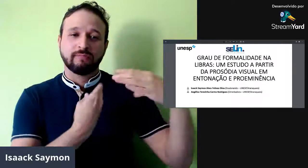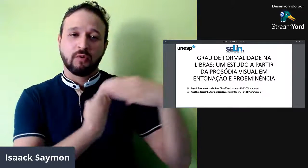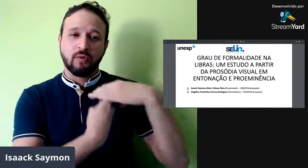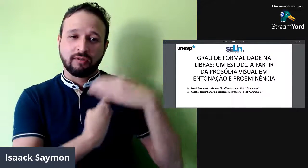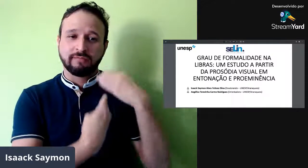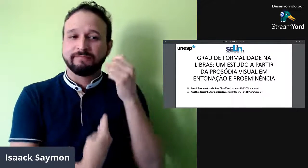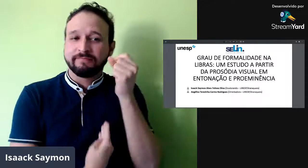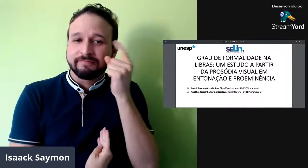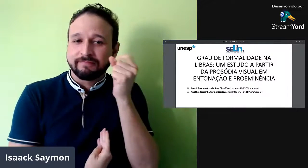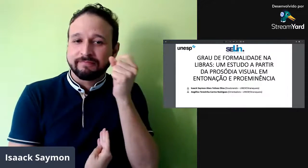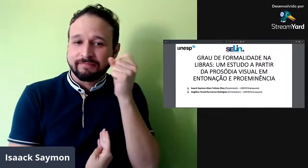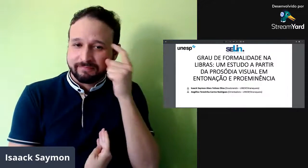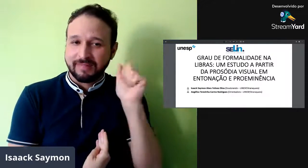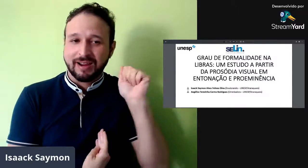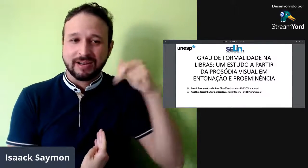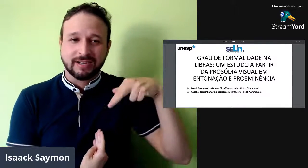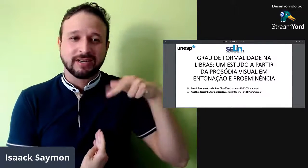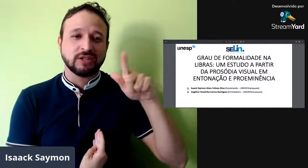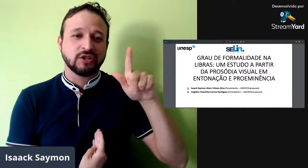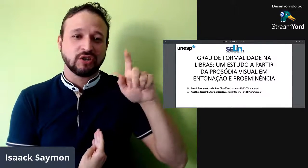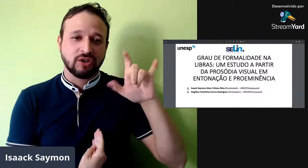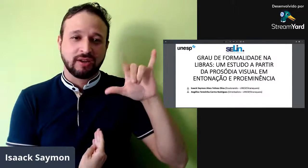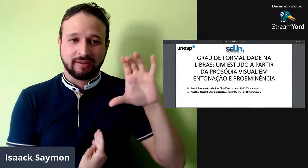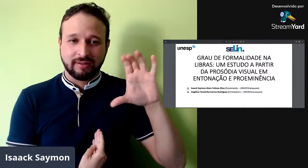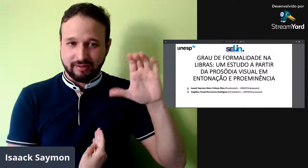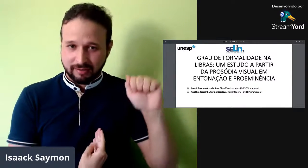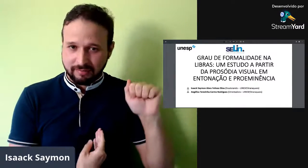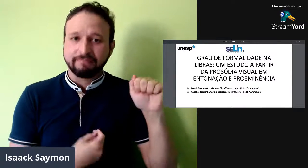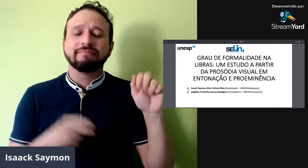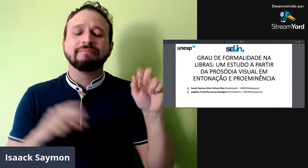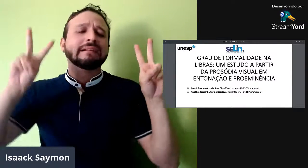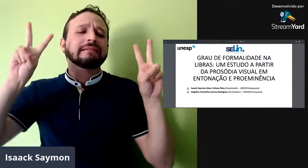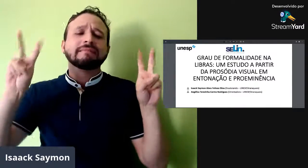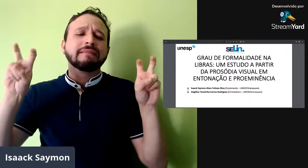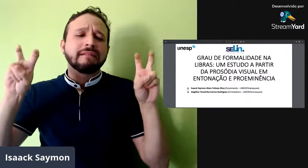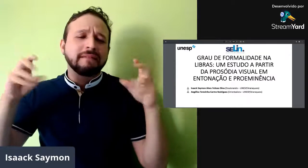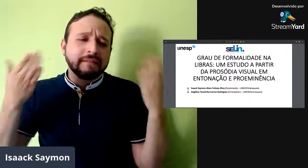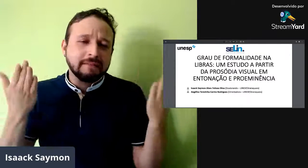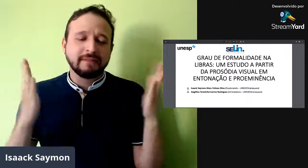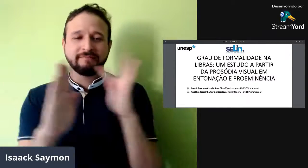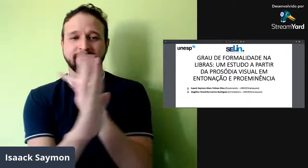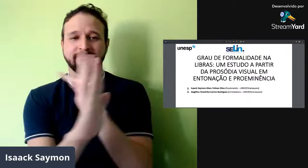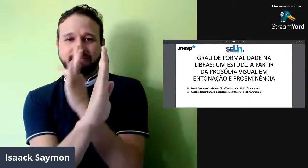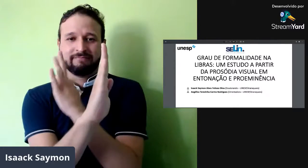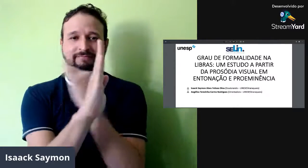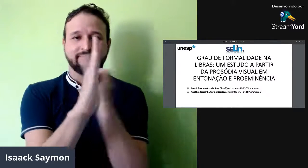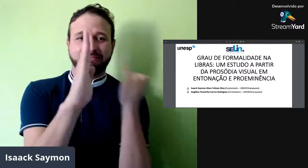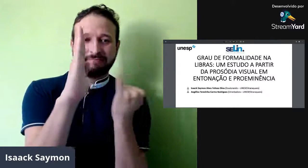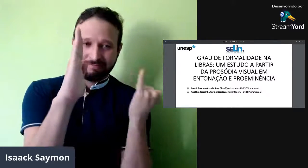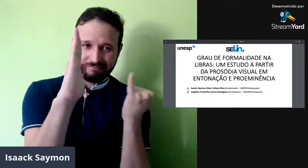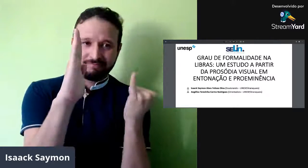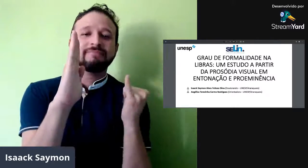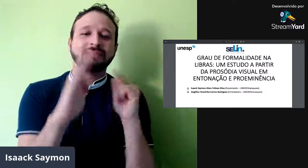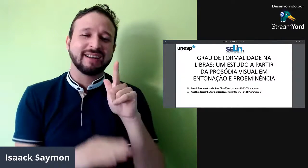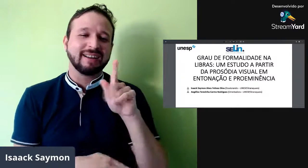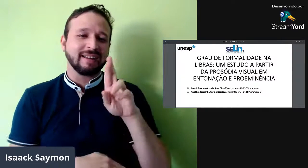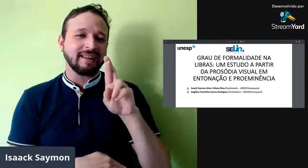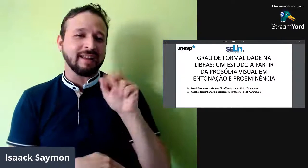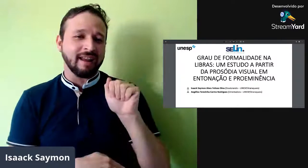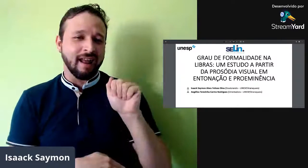eu estou estudando doutorado, minha conselheira é a Angélica, professora Angélica, e o meu tema é